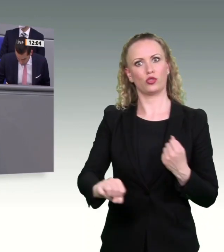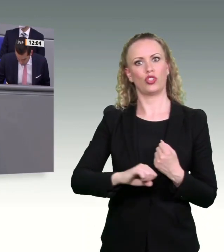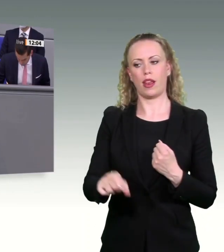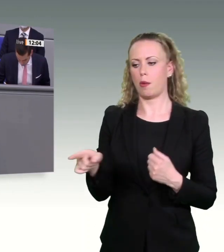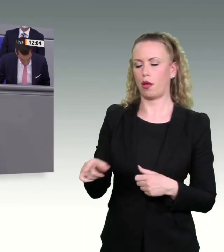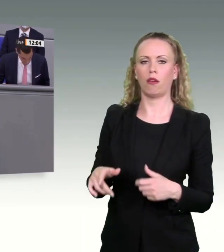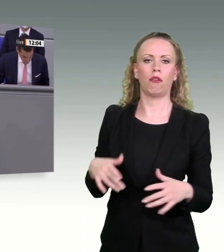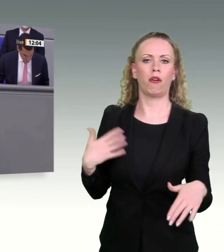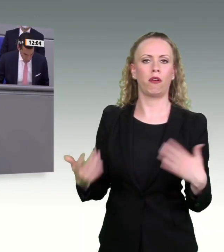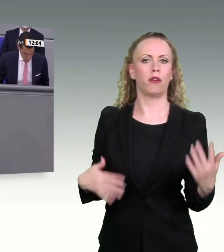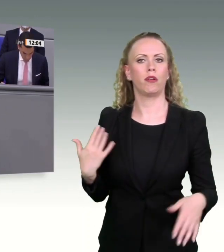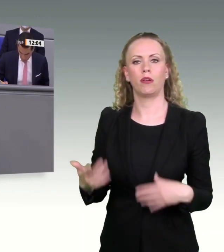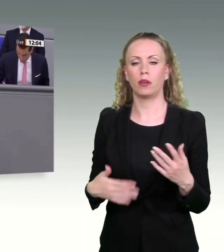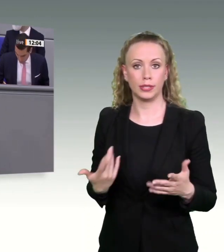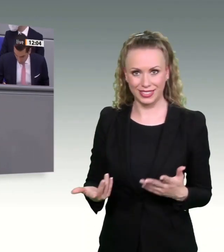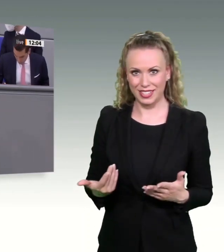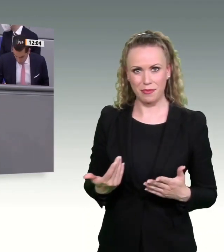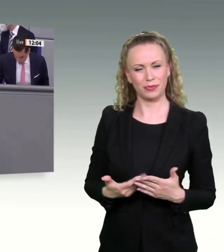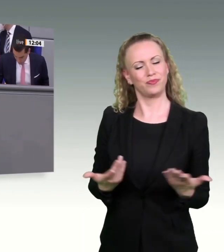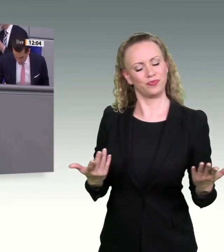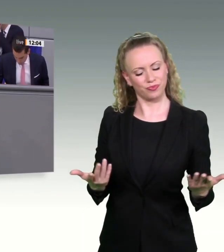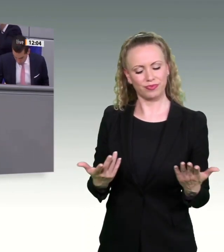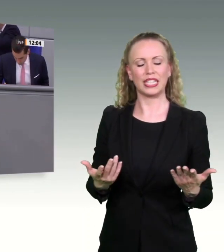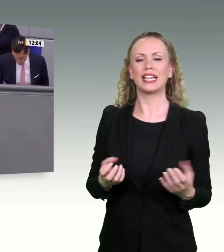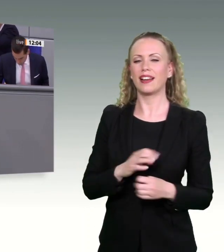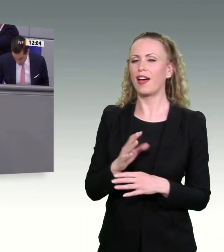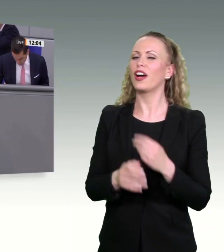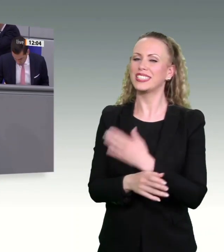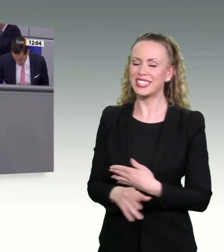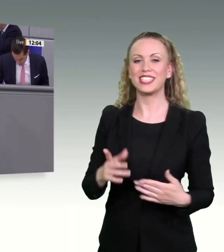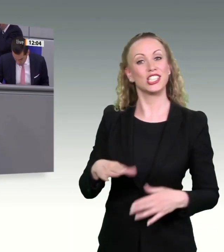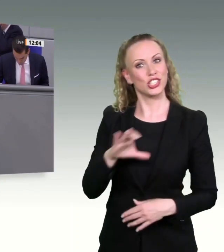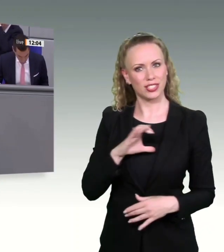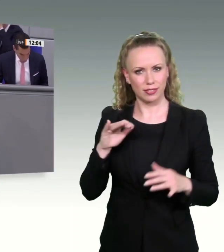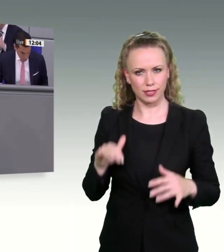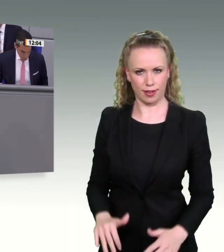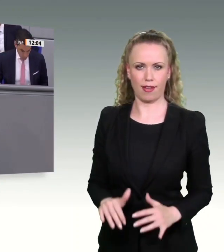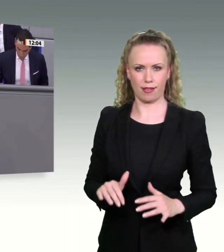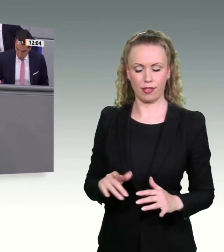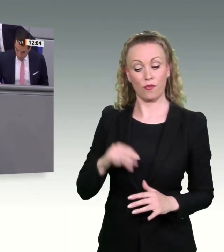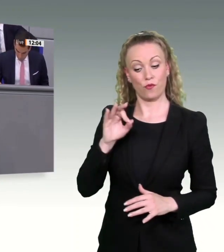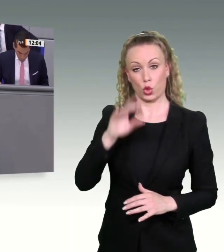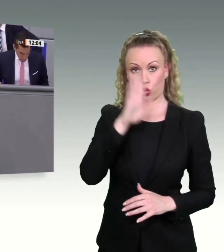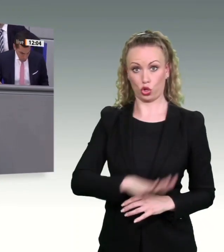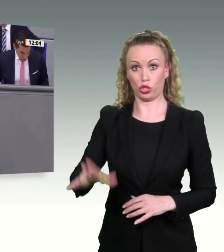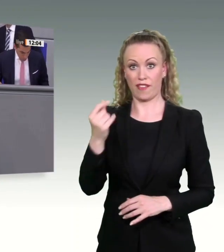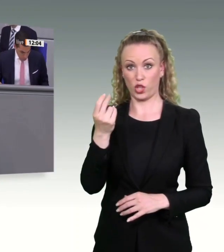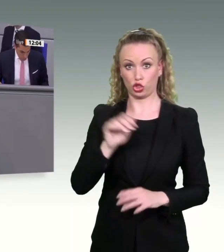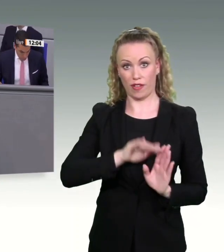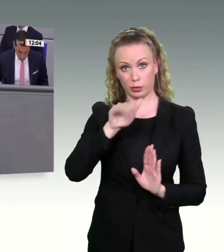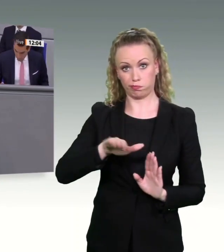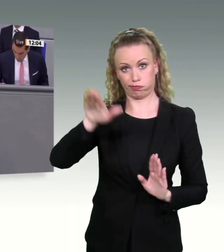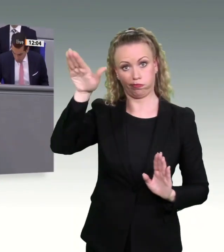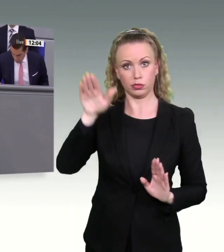angeben müssen. Aber auf der anderen Seite liegt darin auch eine Chance. Denn was wir in Deutschland für wirkliches Wirtschaftswachstum brauchen, ist eine Steigerung unserer Produktivität.